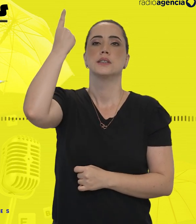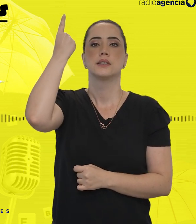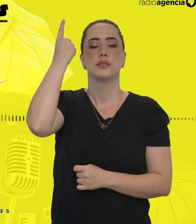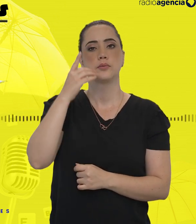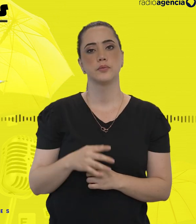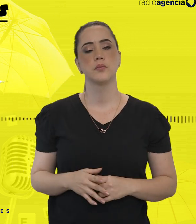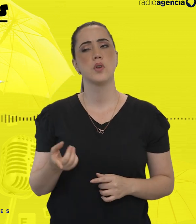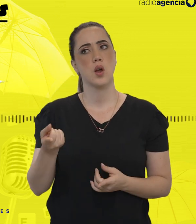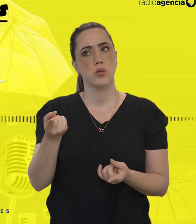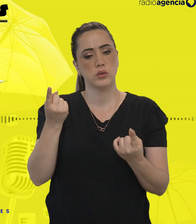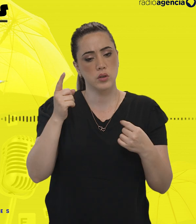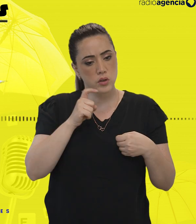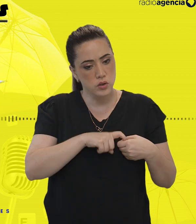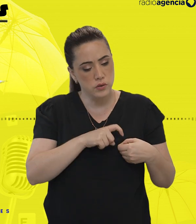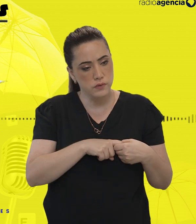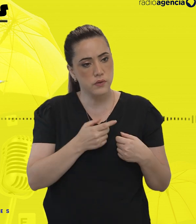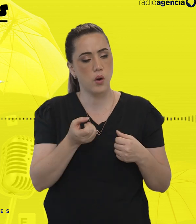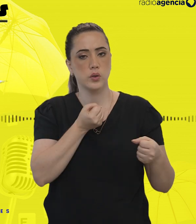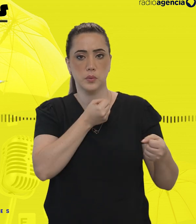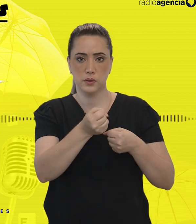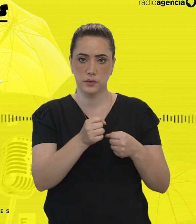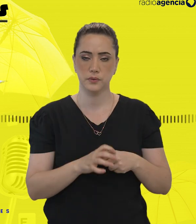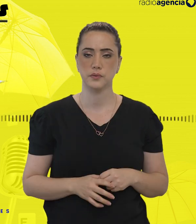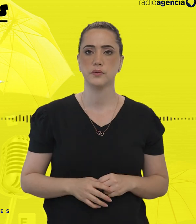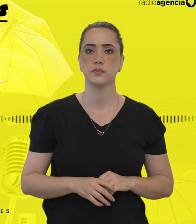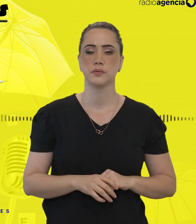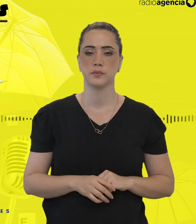caixa de som, me trazendo de volta para a entrevista.